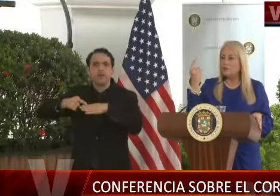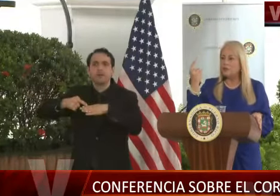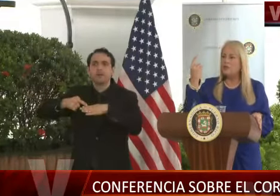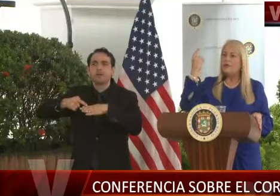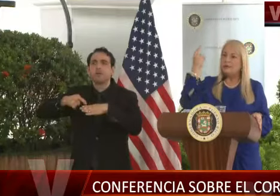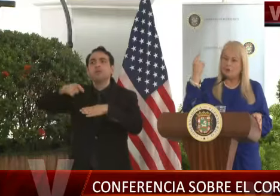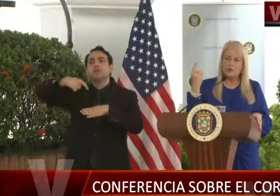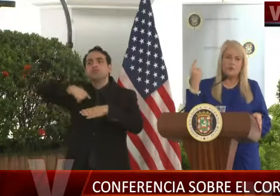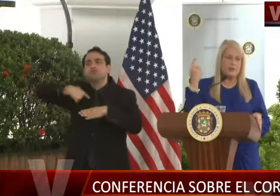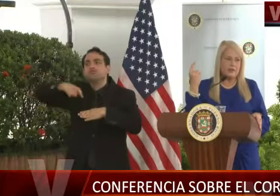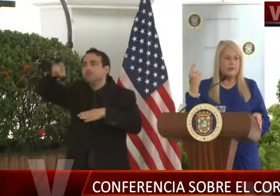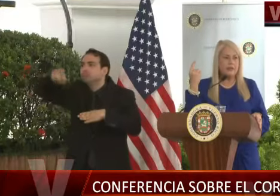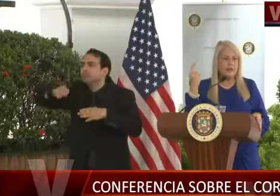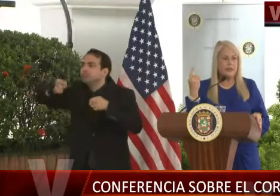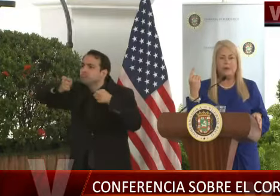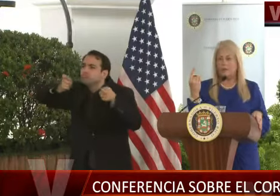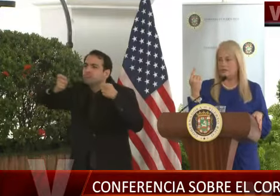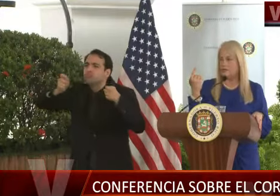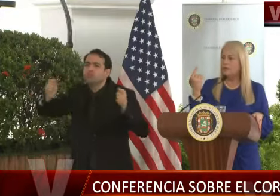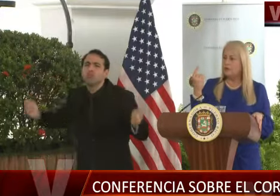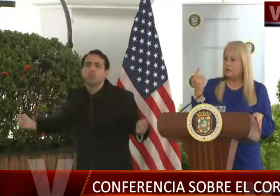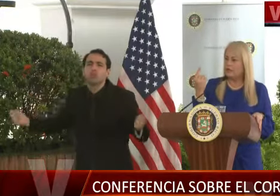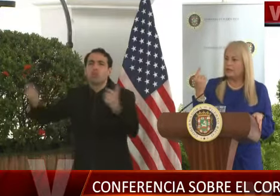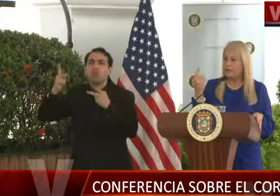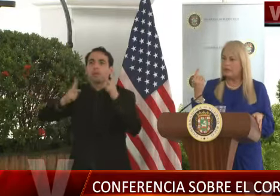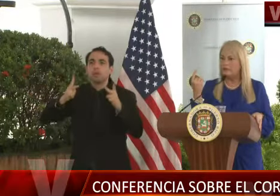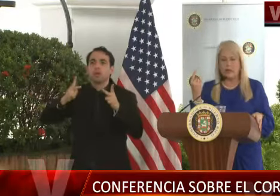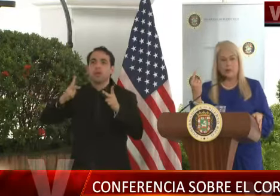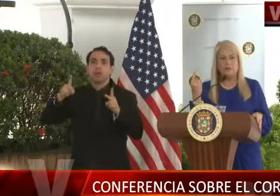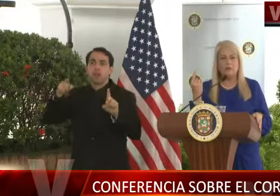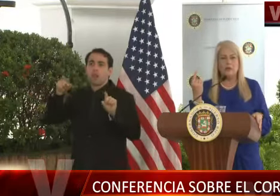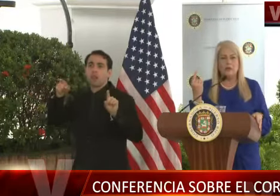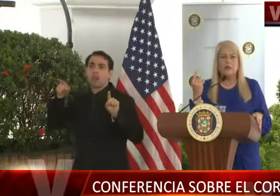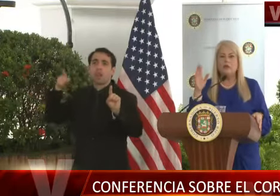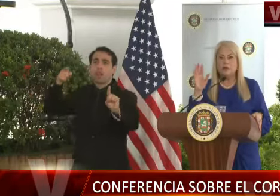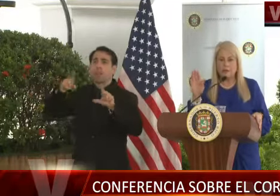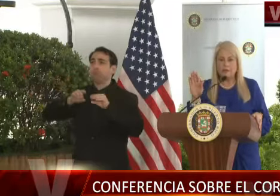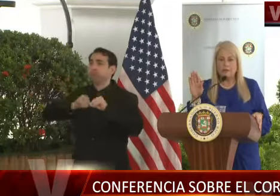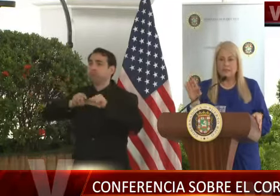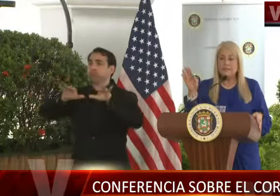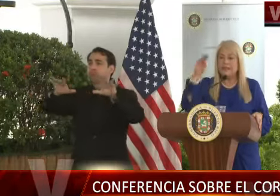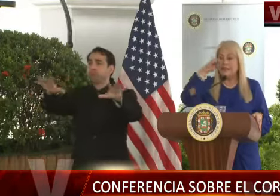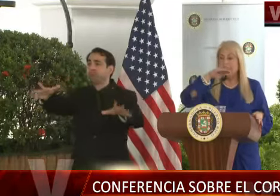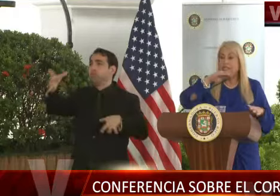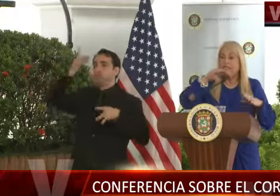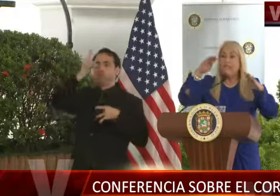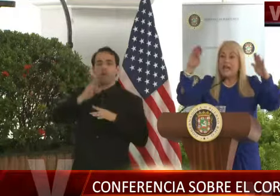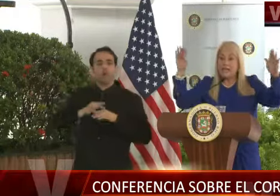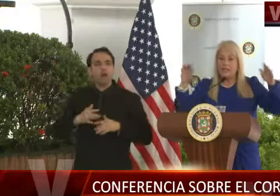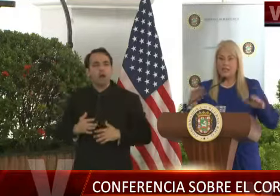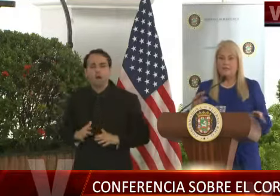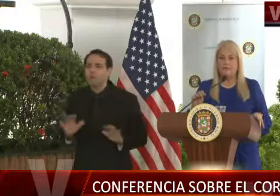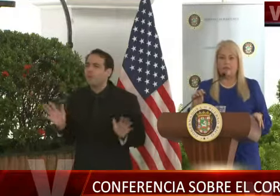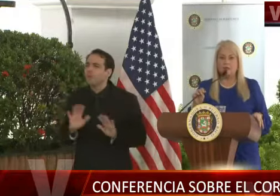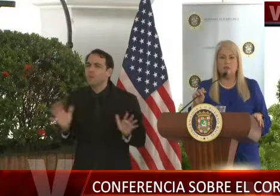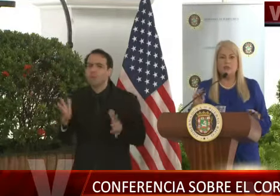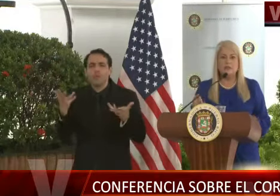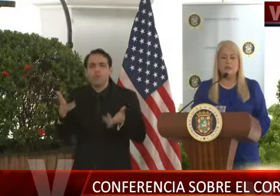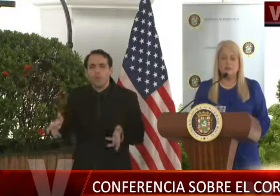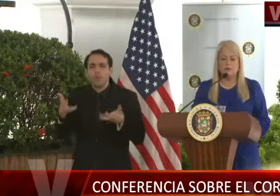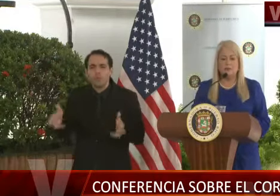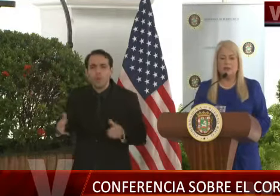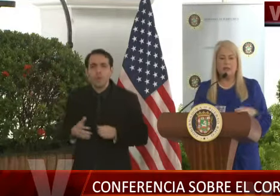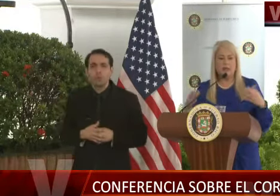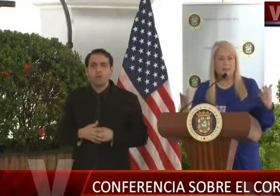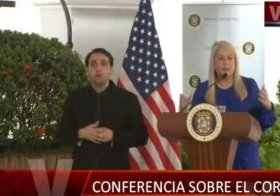mantener el control sobre todos los ciudadanos de esta isla para que no se me contaminen y no haya contagio. Lo que quiero decir es que si alguien, para entonces